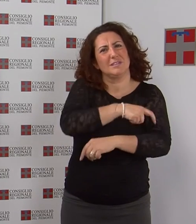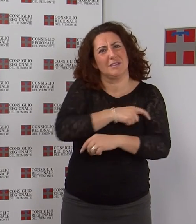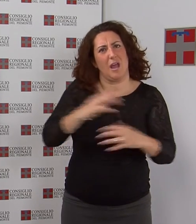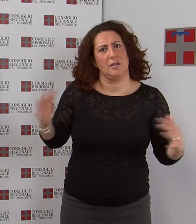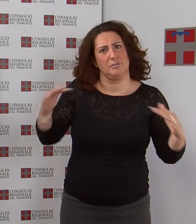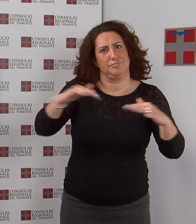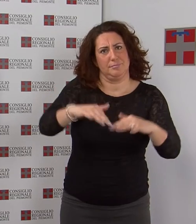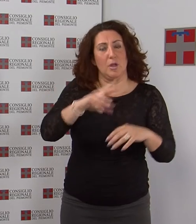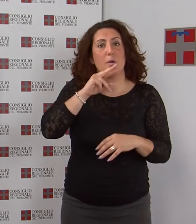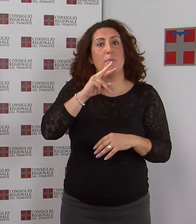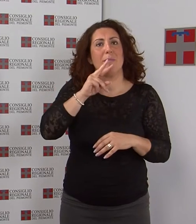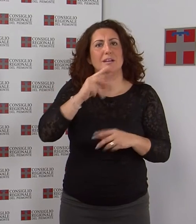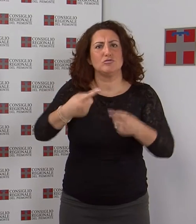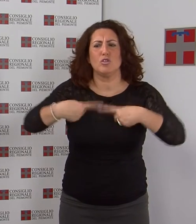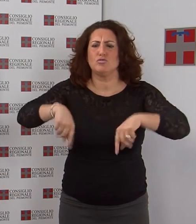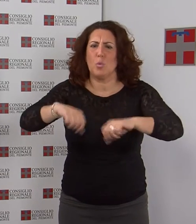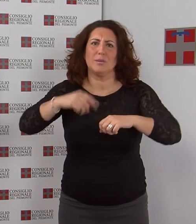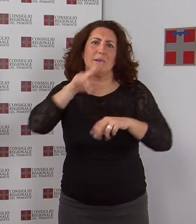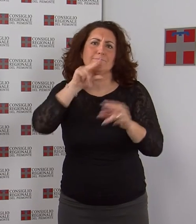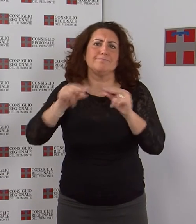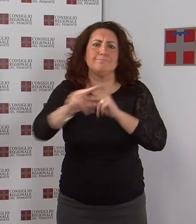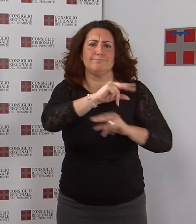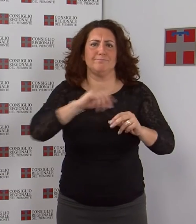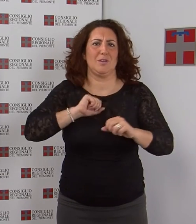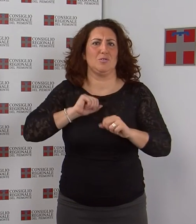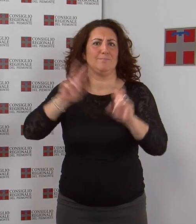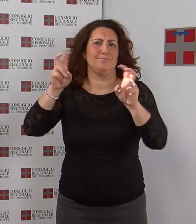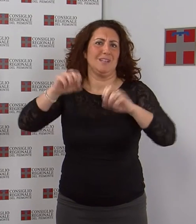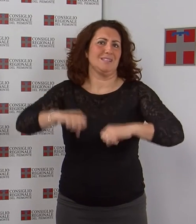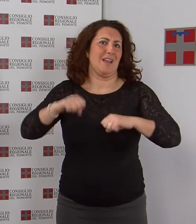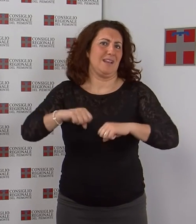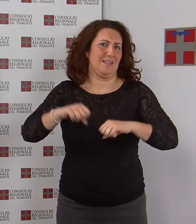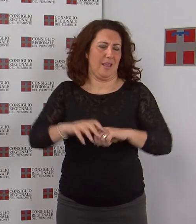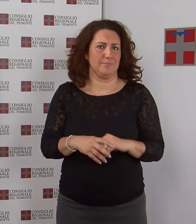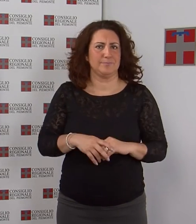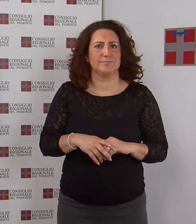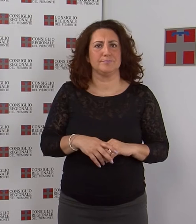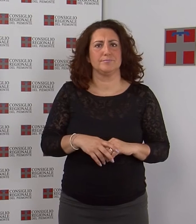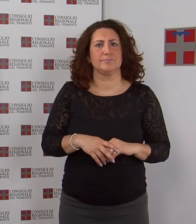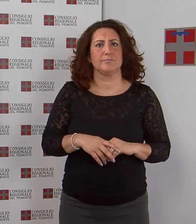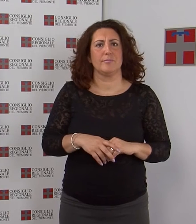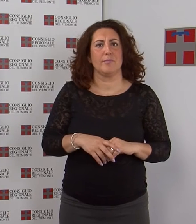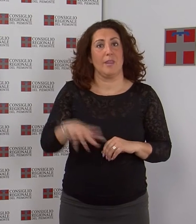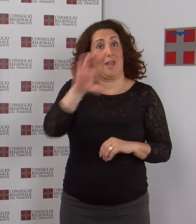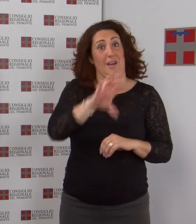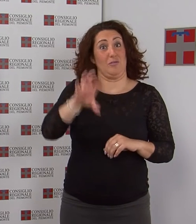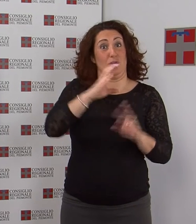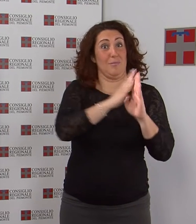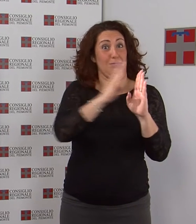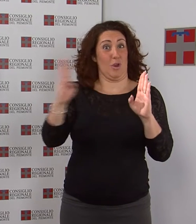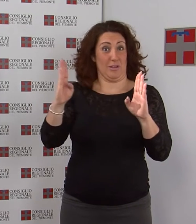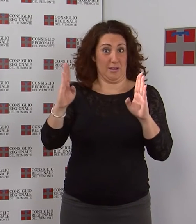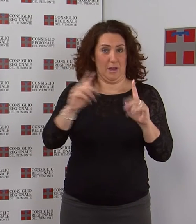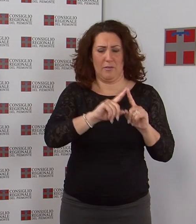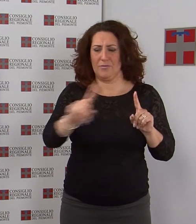comunicazioni della giunta sulla sanità cartoline specchio di un'epoca alla biblioteca della regione a torino fino al 6